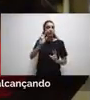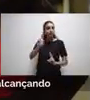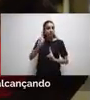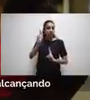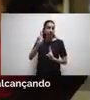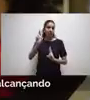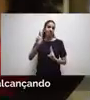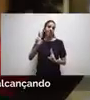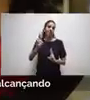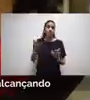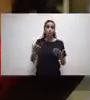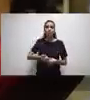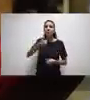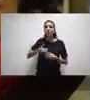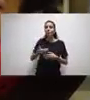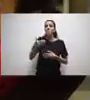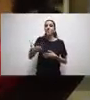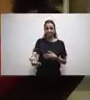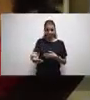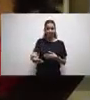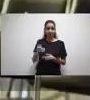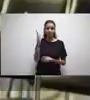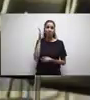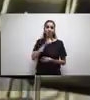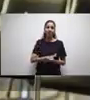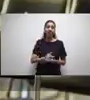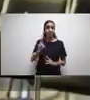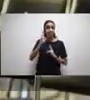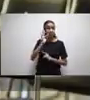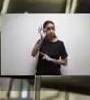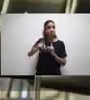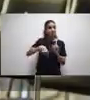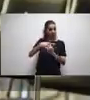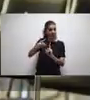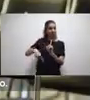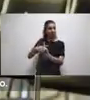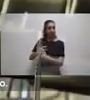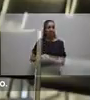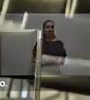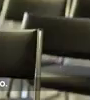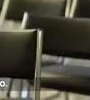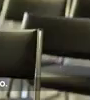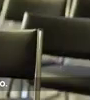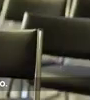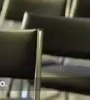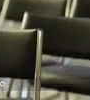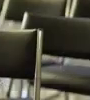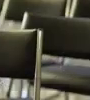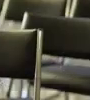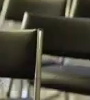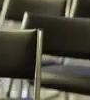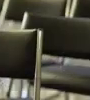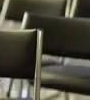primeiro passo, né? Que a gente está alcançando, o que vem mais e mais. Isso é muito bom para os meus filhos. Tenho dois filhos que precisam desse